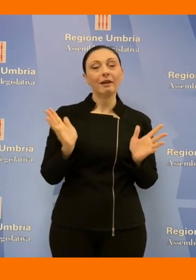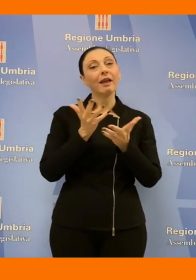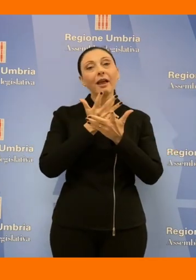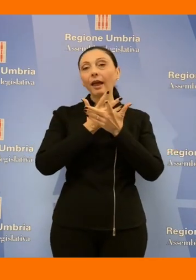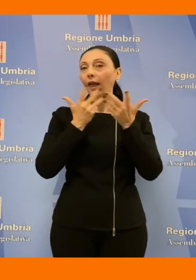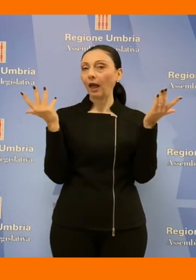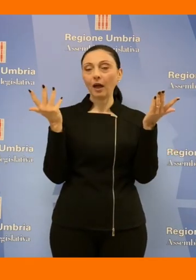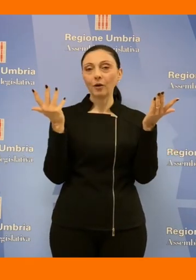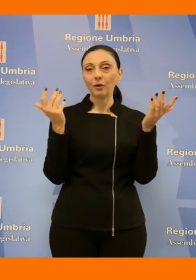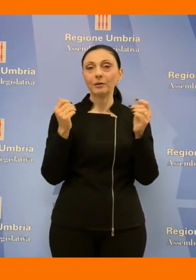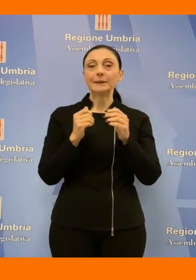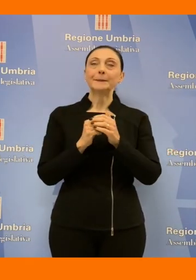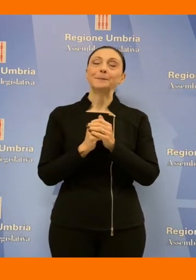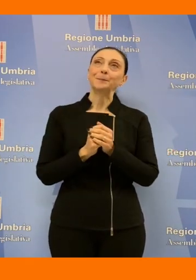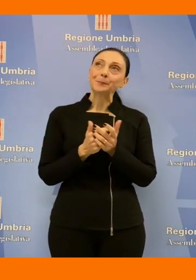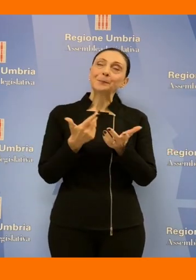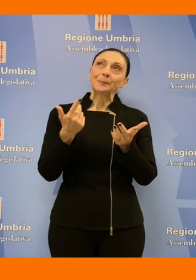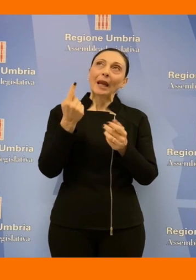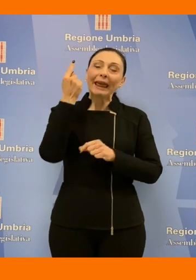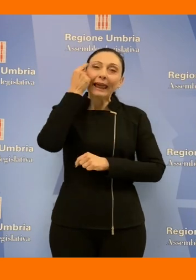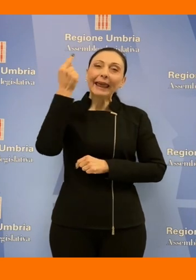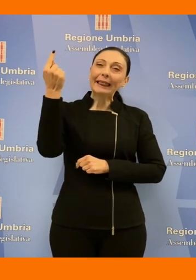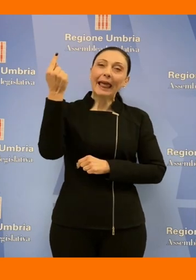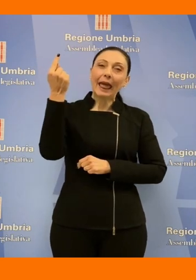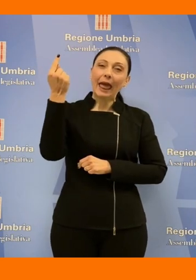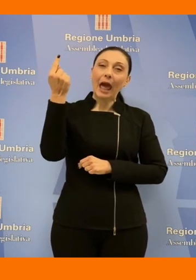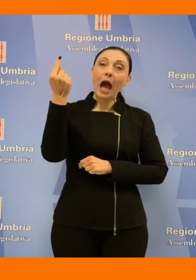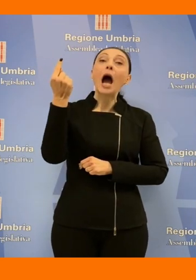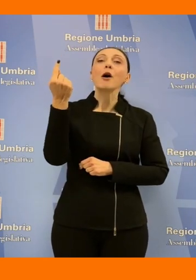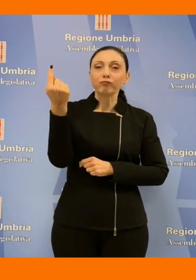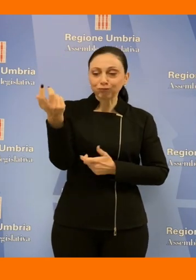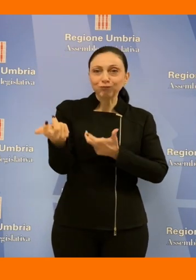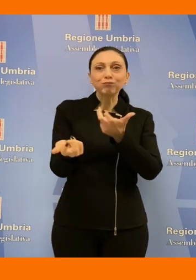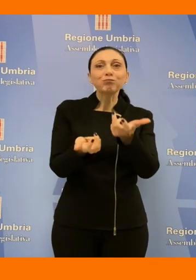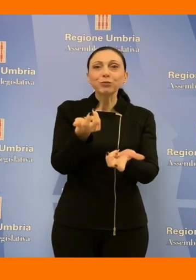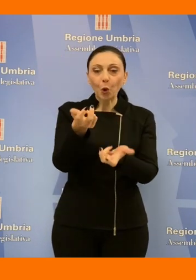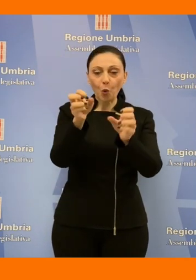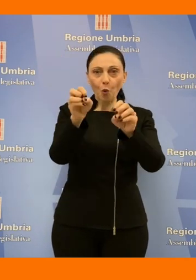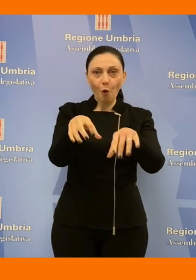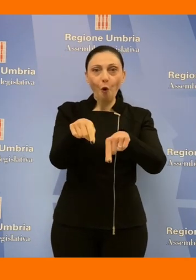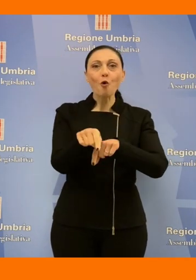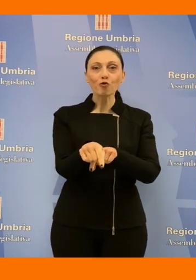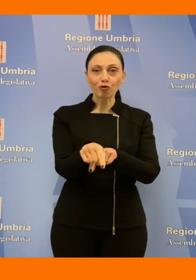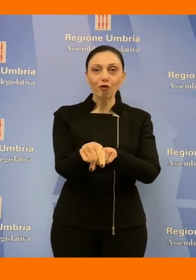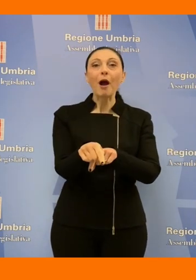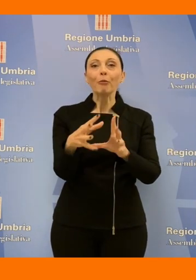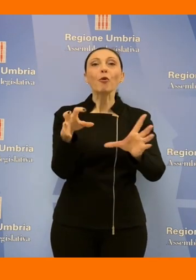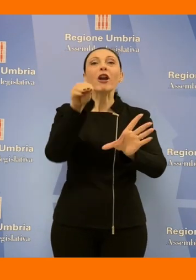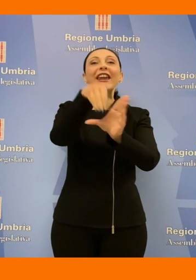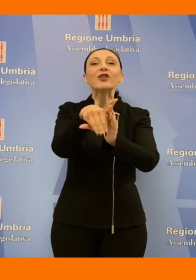assolutamente l'idea di bruciare tal quale i rifiuti all'interno dell'incenditore e questa sia l